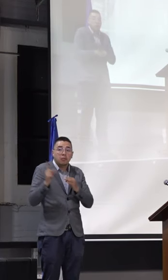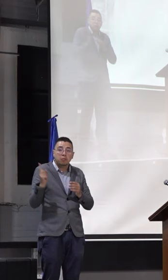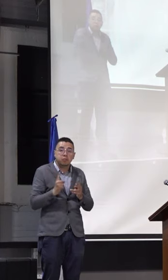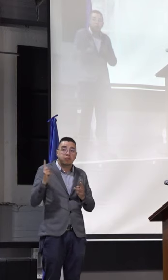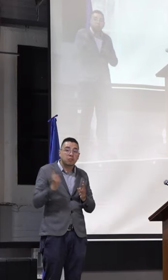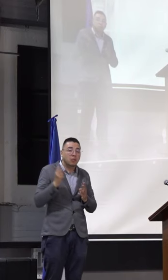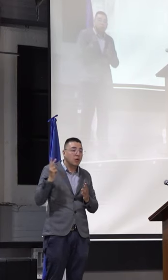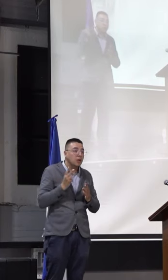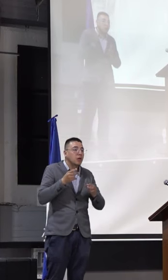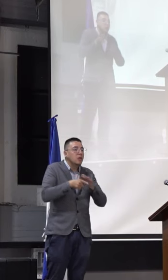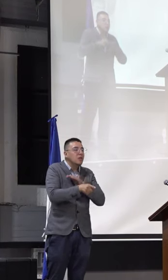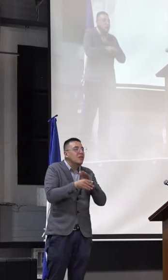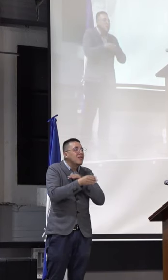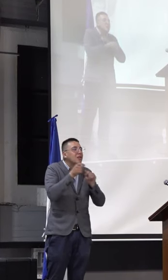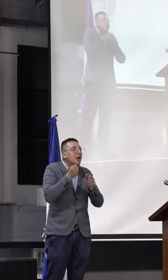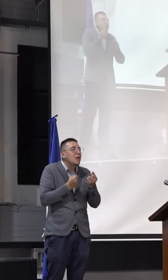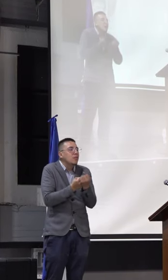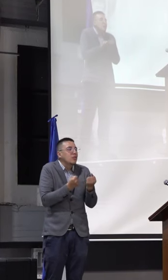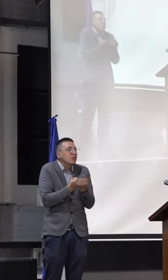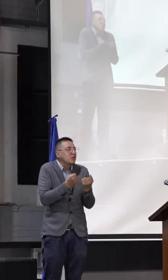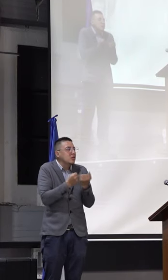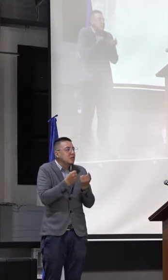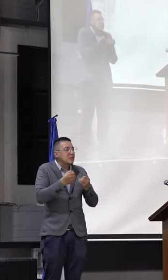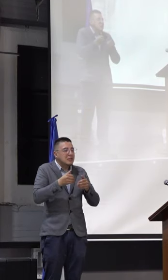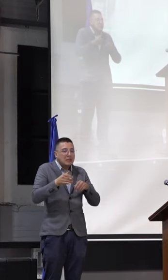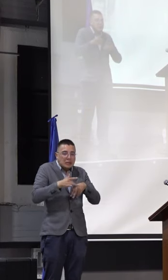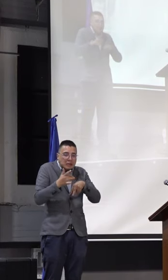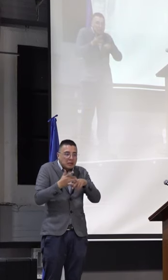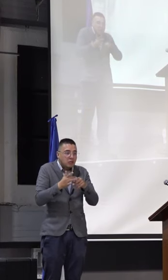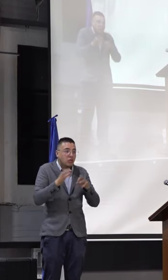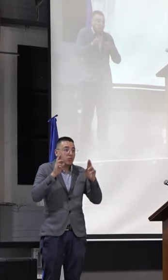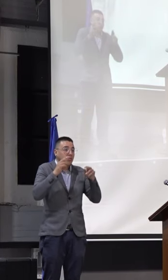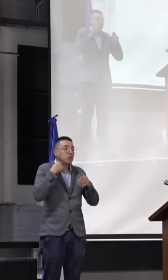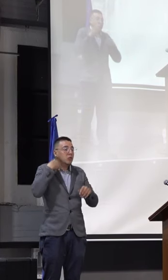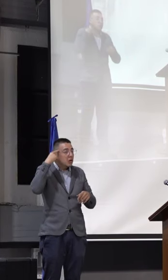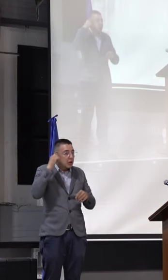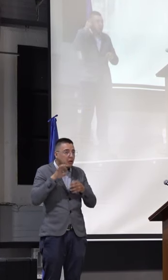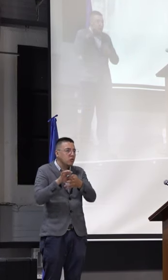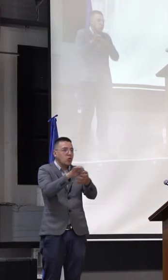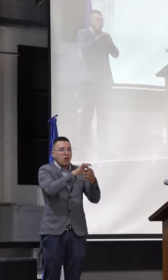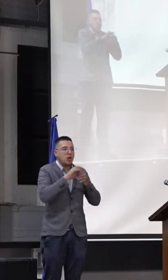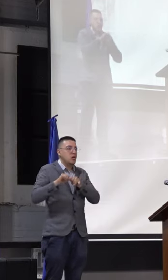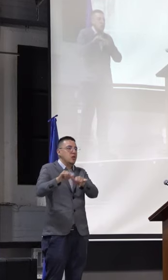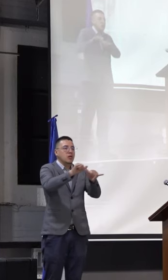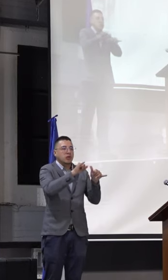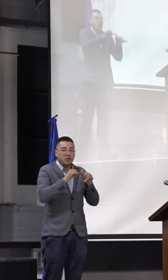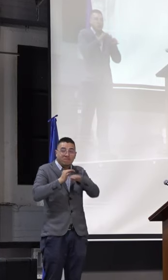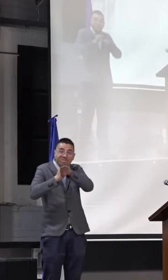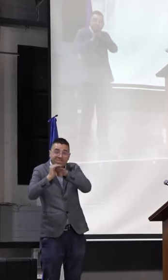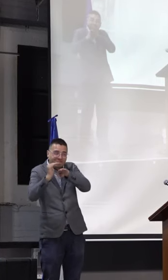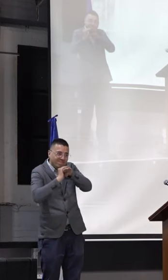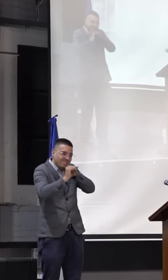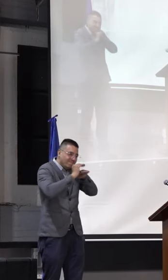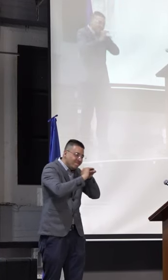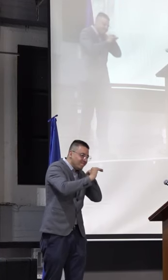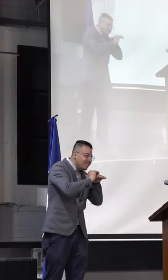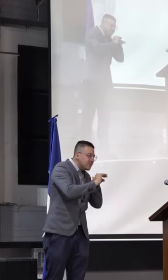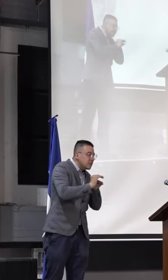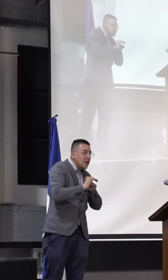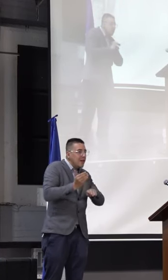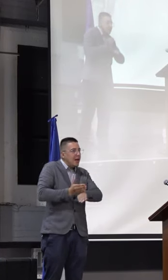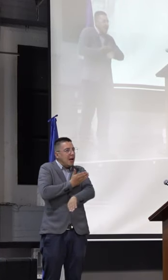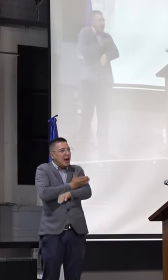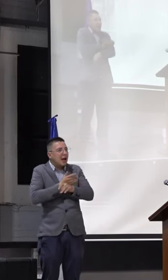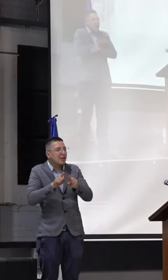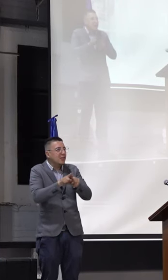poder apoyar ese centro de egresados, poder apoyar todas las iniciativas que, creo que todos vamos para el mismo lado, e invitar al resto, invitar al parche con el que se parchaban